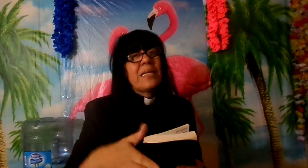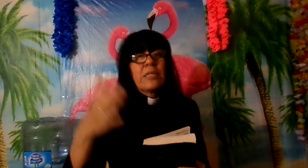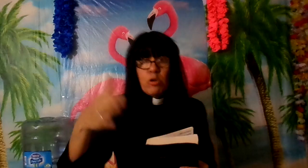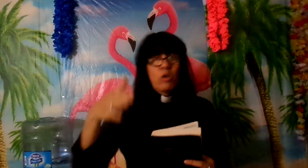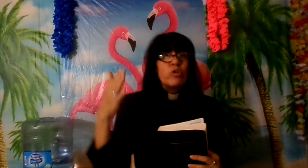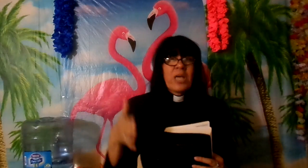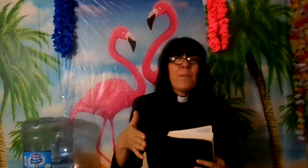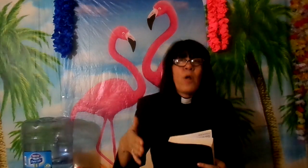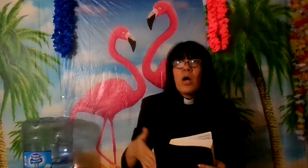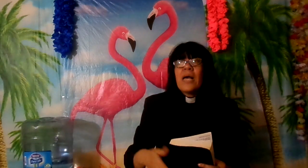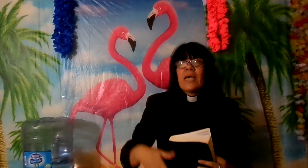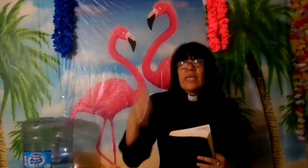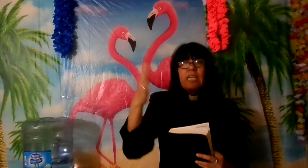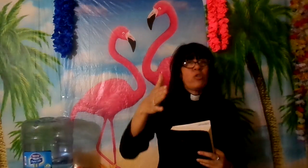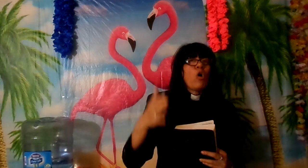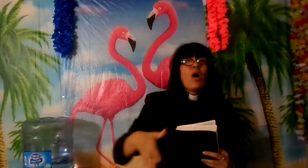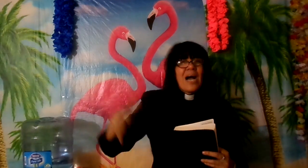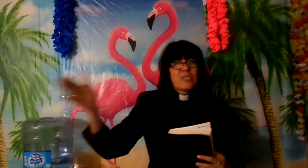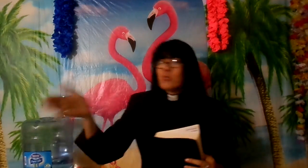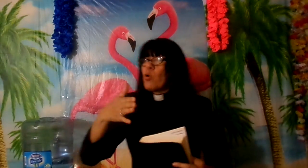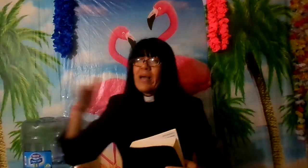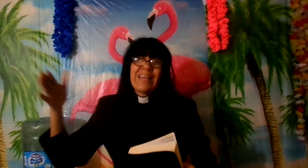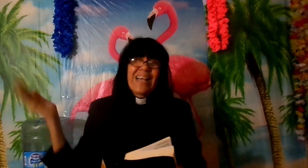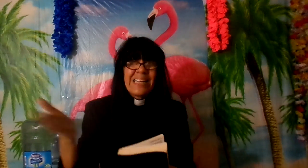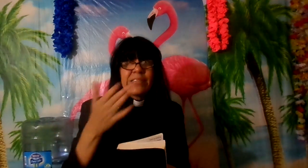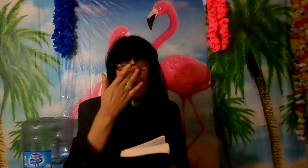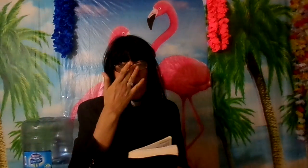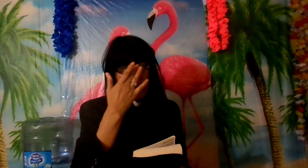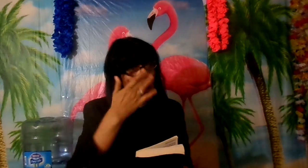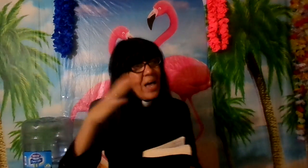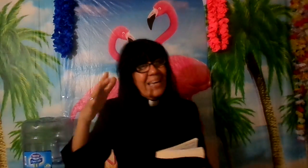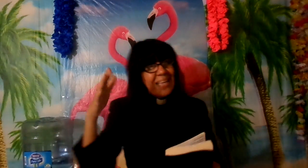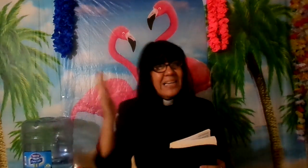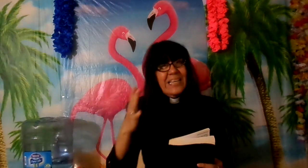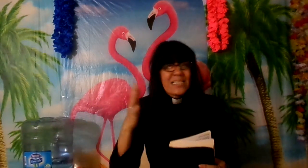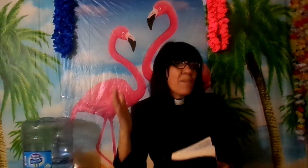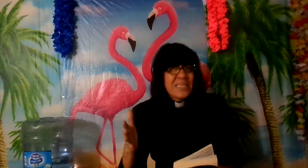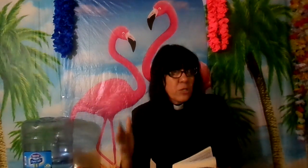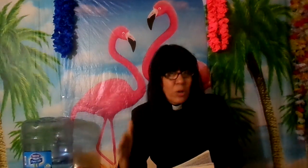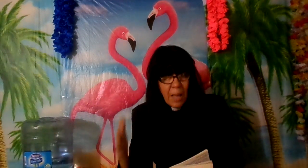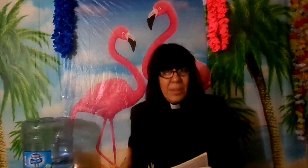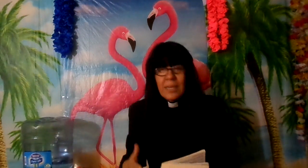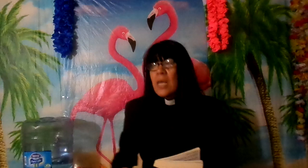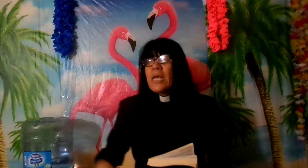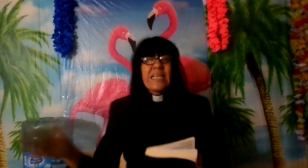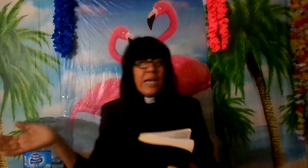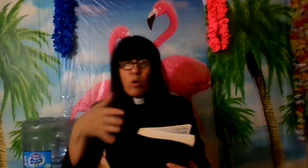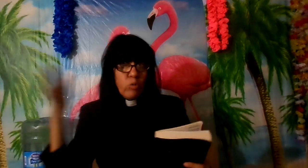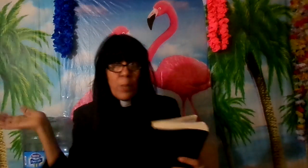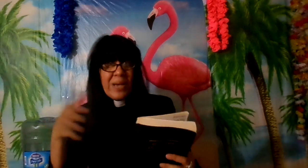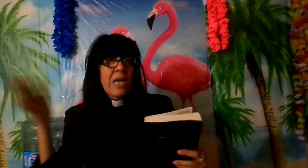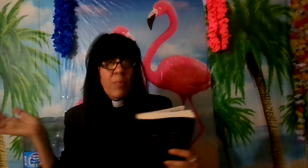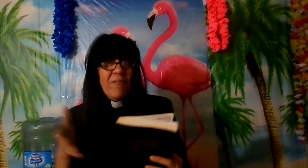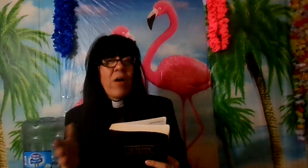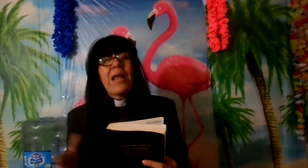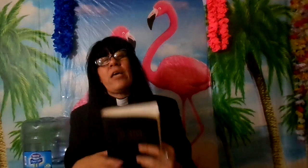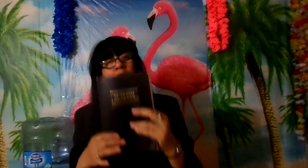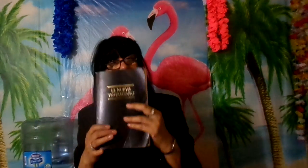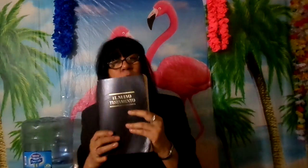dentro de los templos y Dios azotó en aquel tiempo toda aquella gente que estaba haciendo gambling y sacó todo el pecado para afuera y Pedro